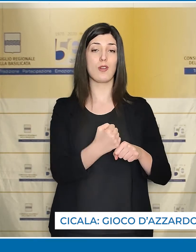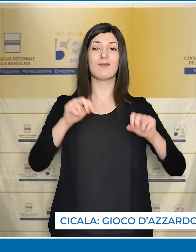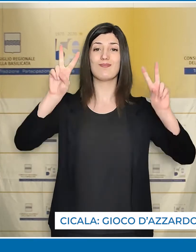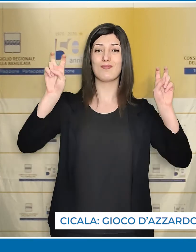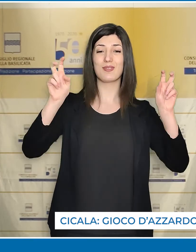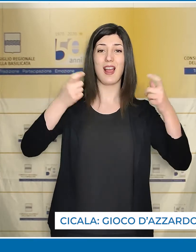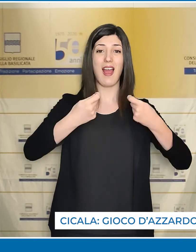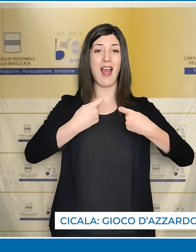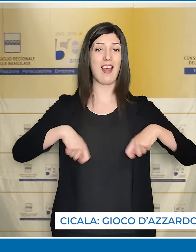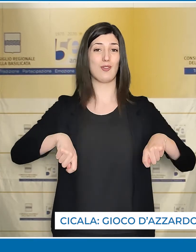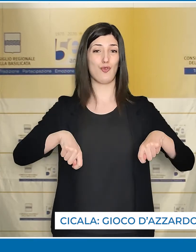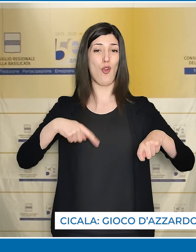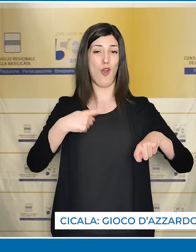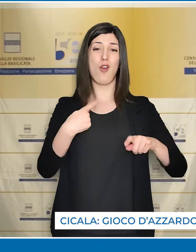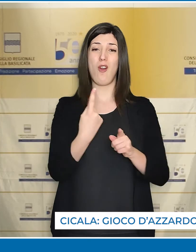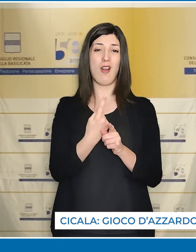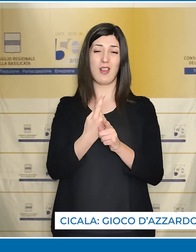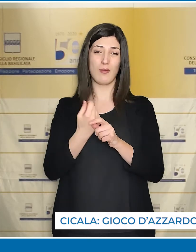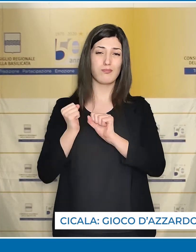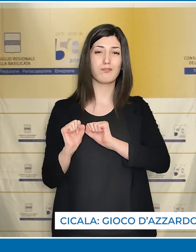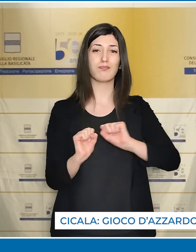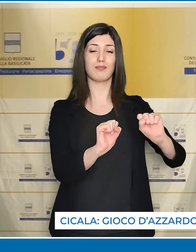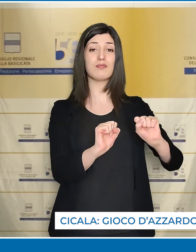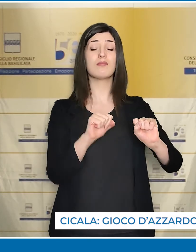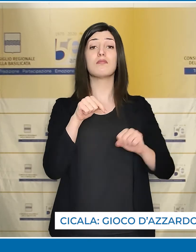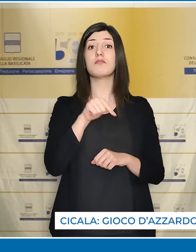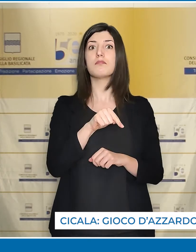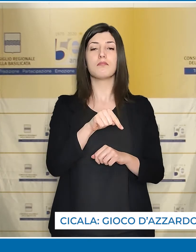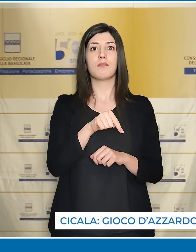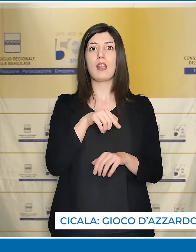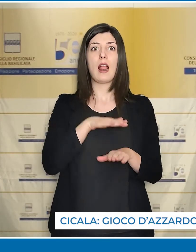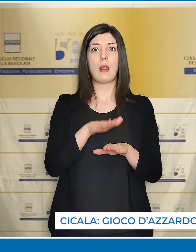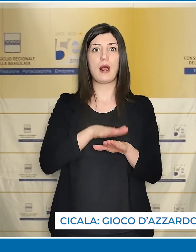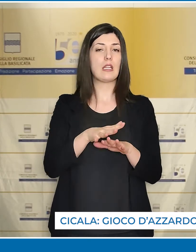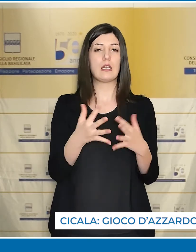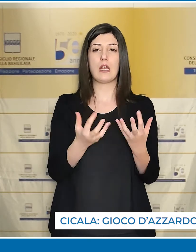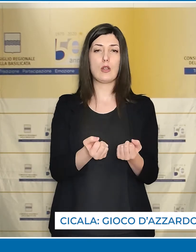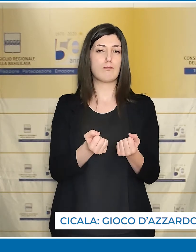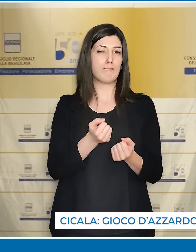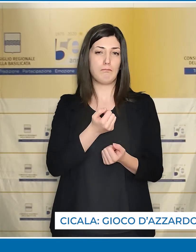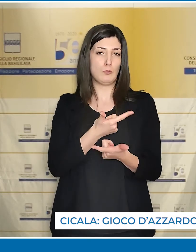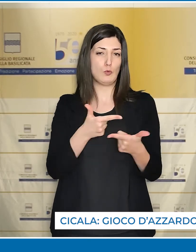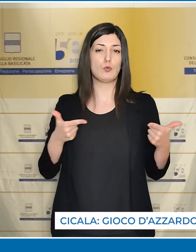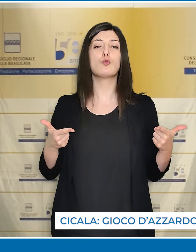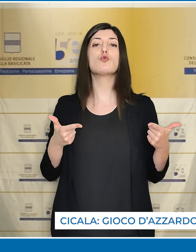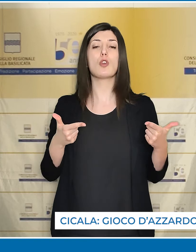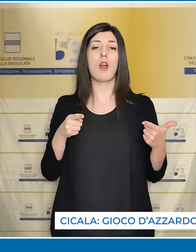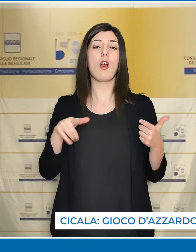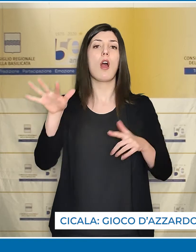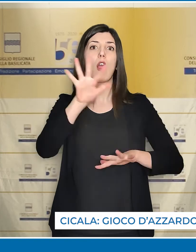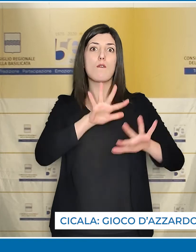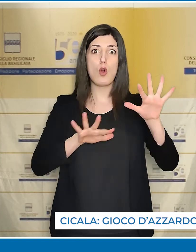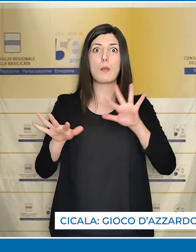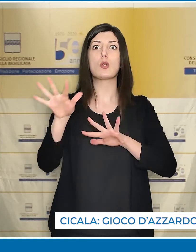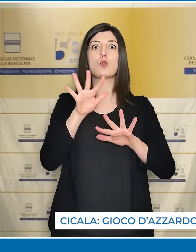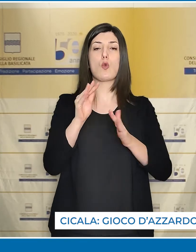contrastare il gioco d'azzardo, questa dipendenza senza sostanza investendo in adeguate